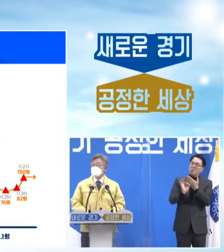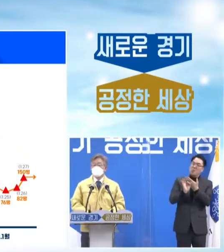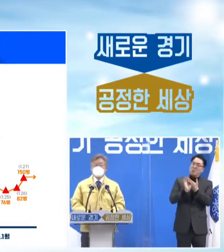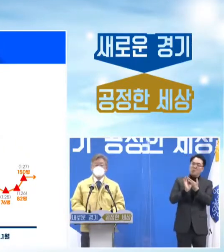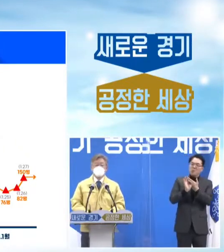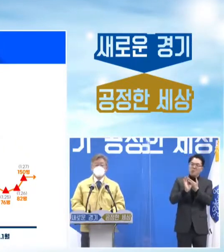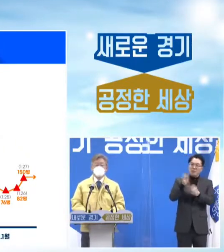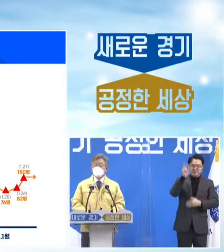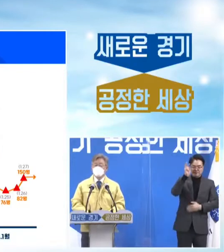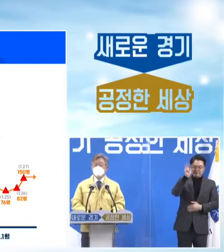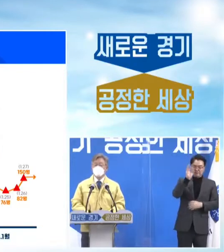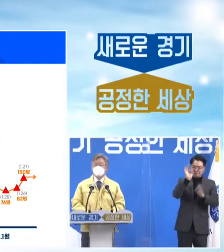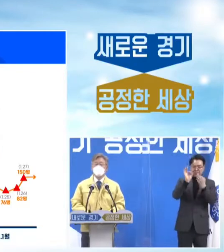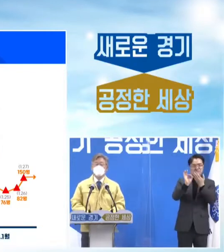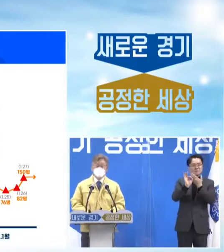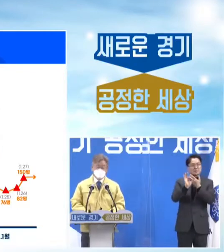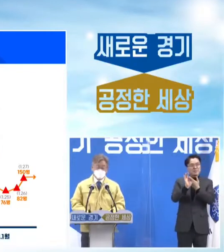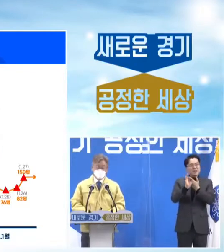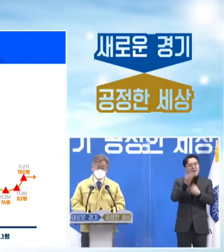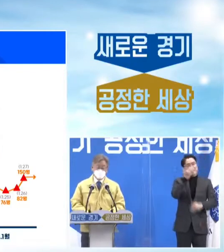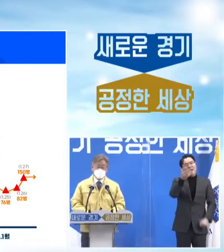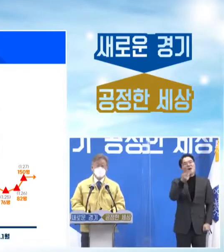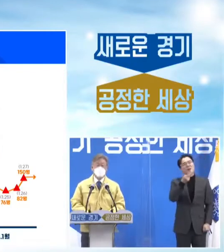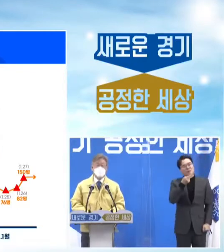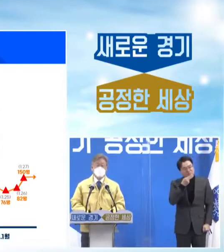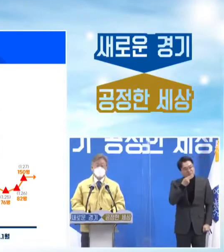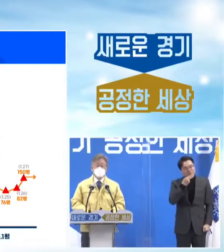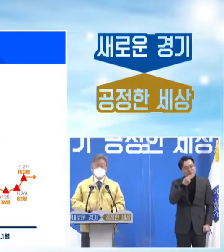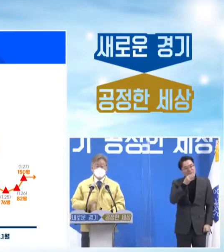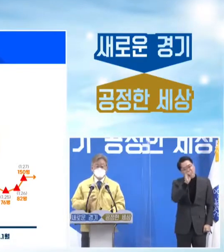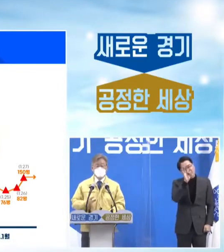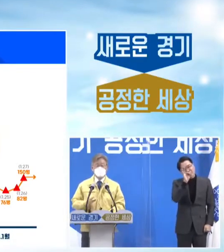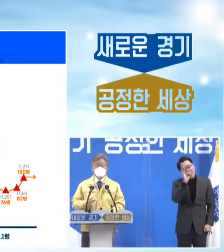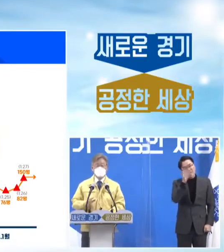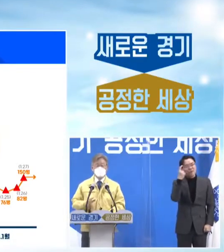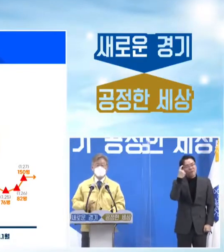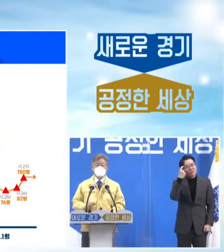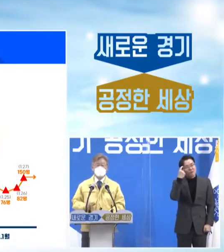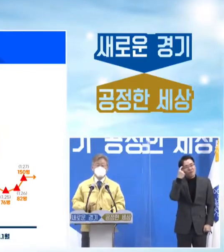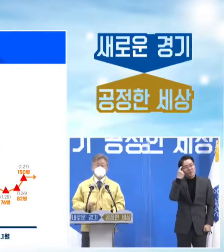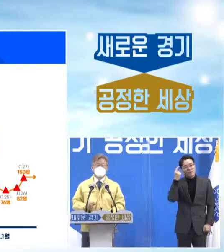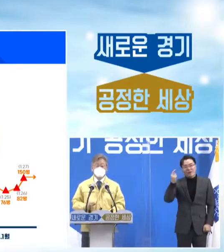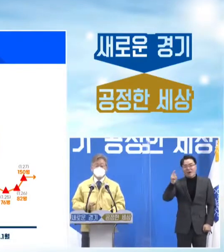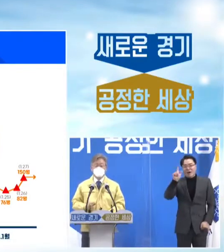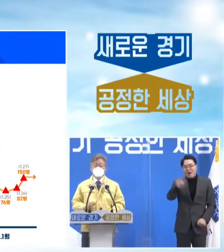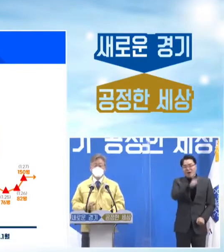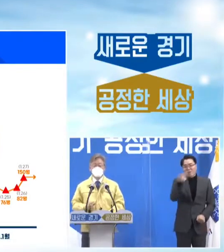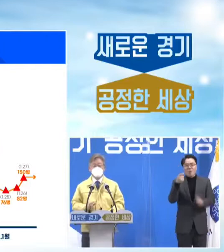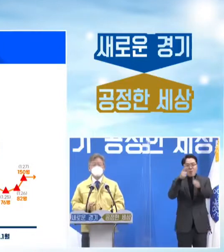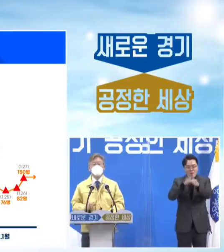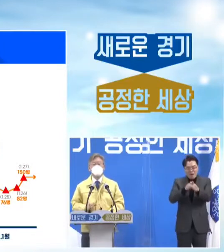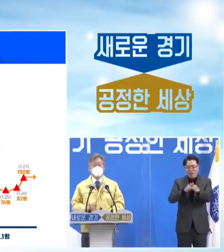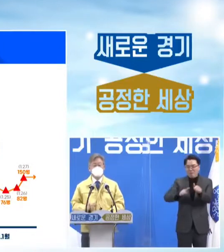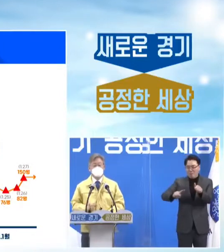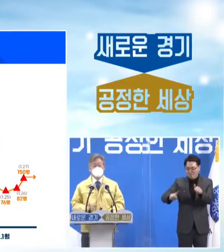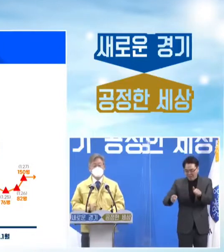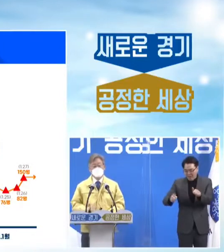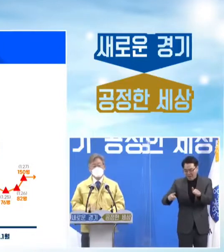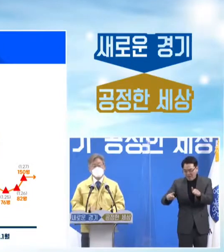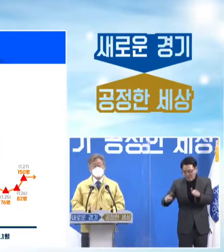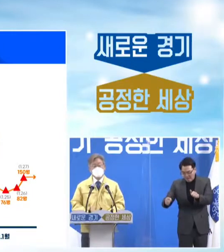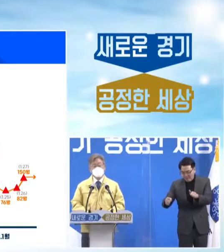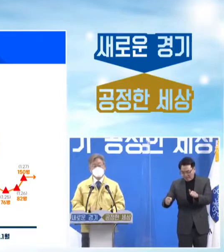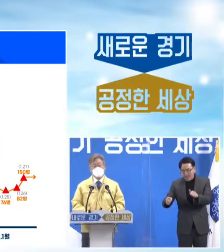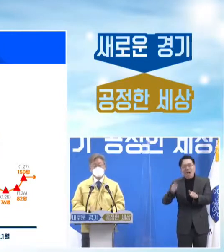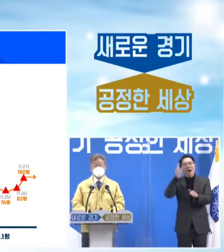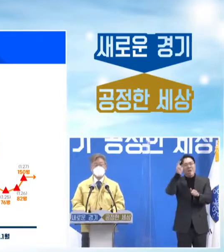예상을 해본다면 저는 불가능할 거라고 생각합니다. 만약에 그 정도 저점으로 떨어질 수 있다면 우리는 코로나 극복하고 있는 과정이